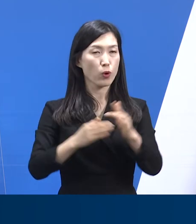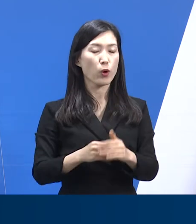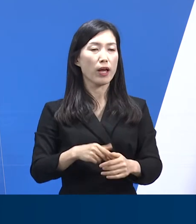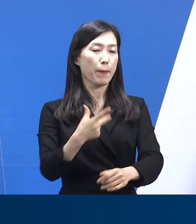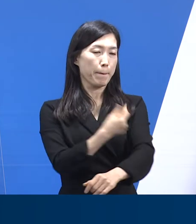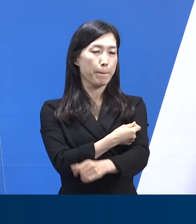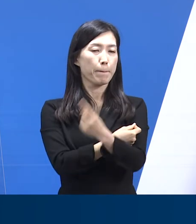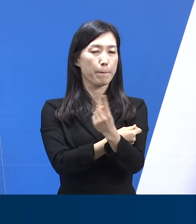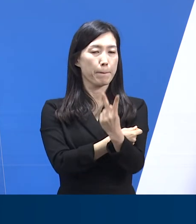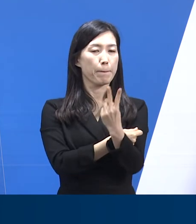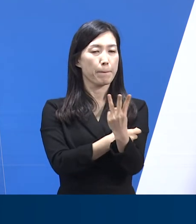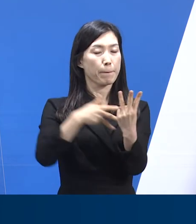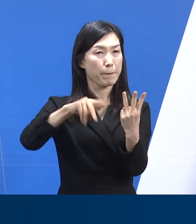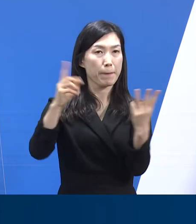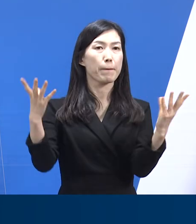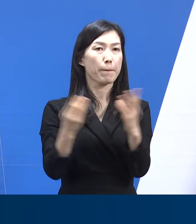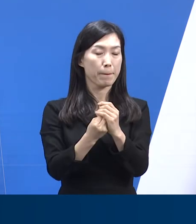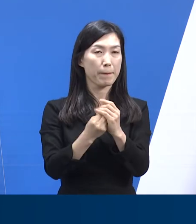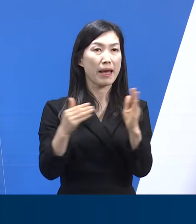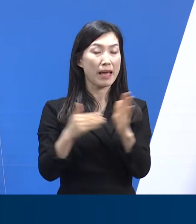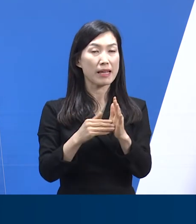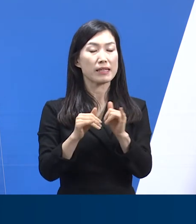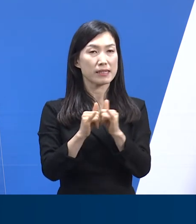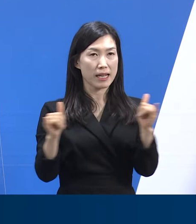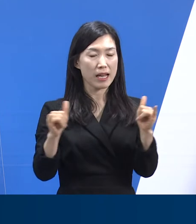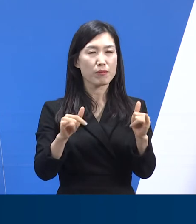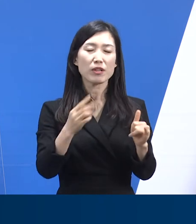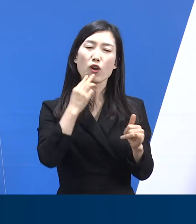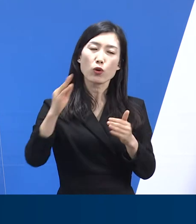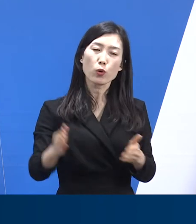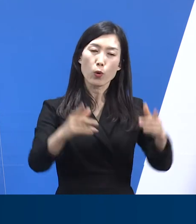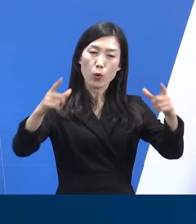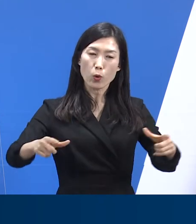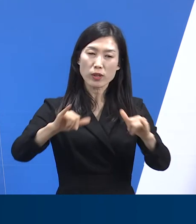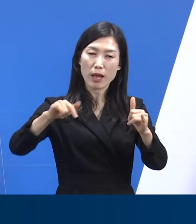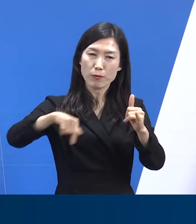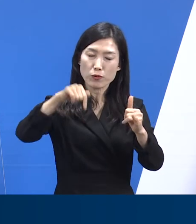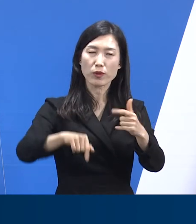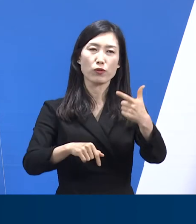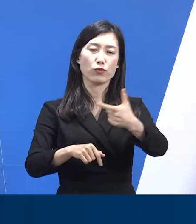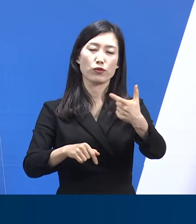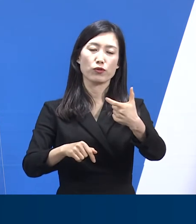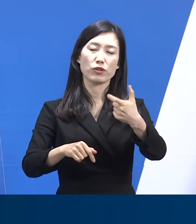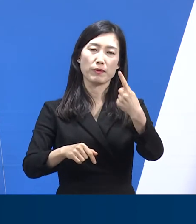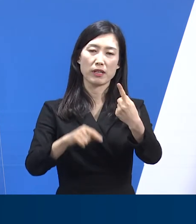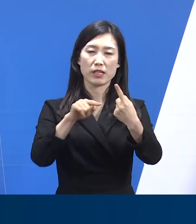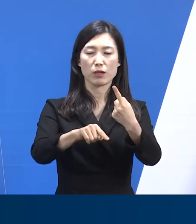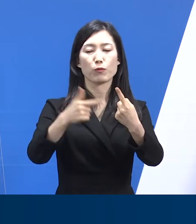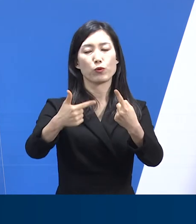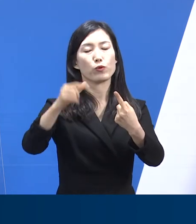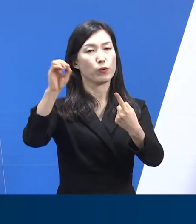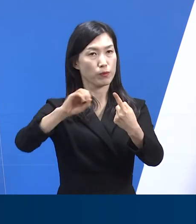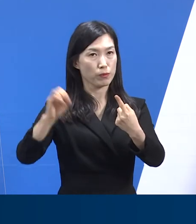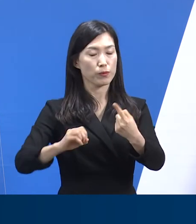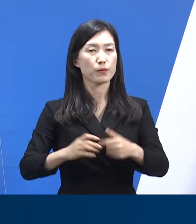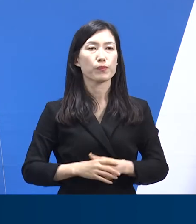823만 2,611명으로 경기도 인구의 61.1%입니다.